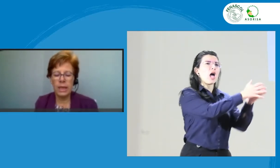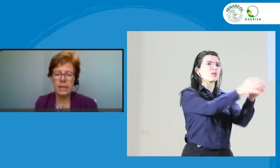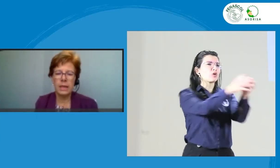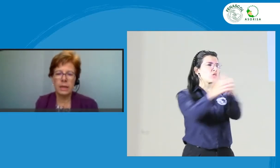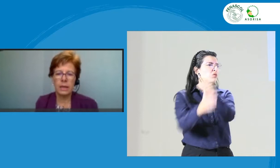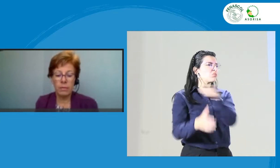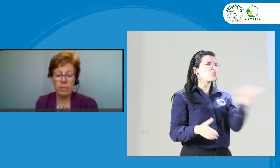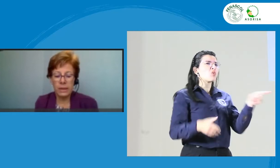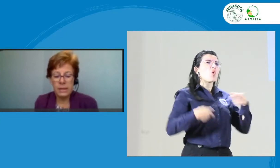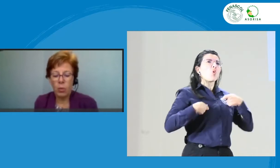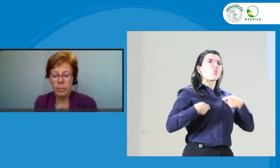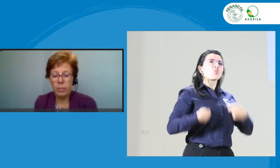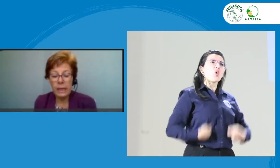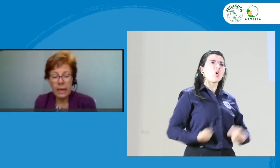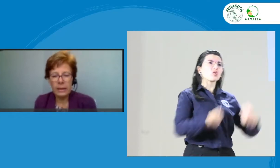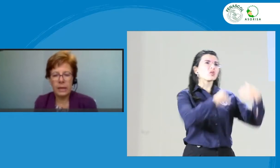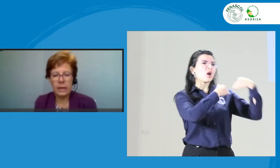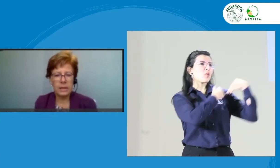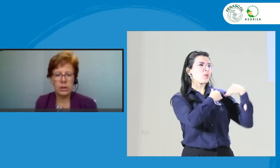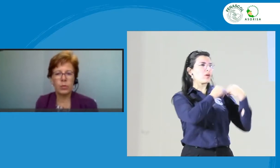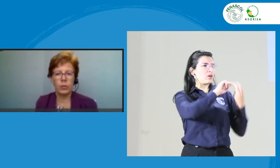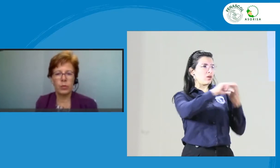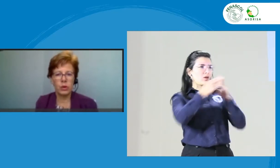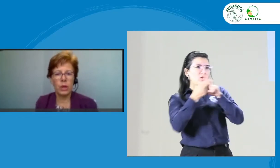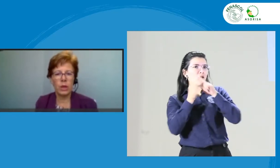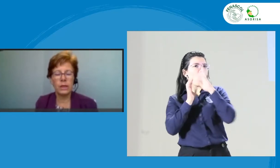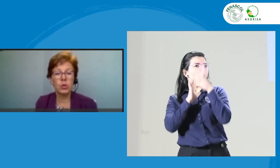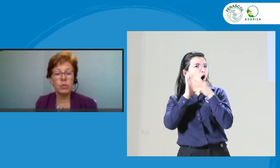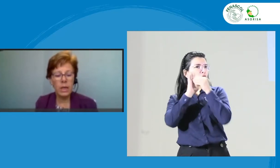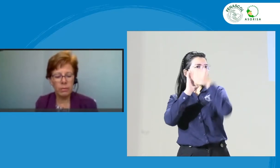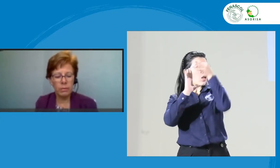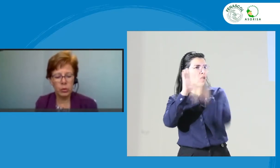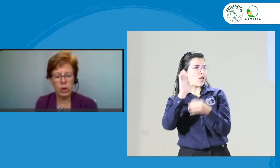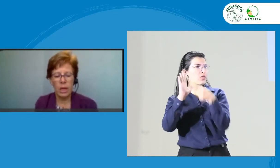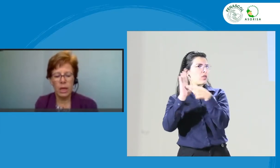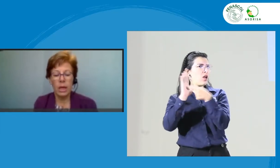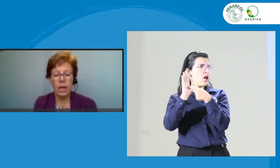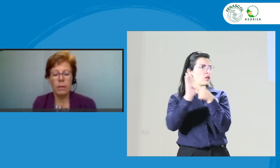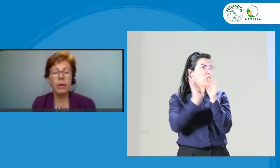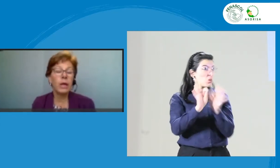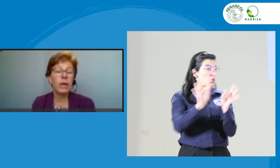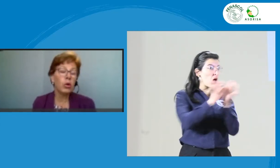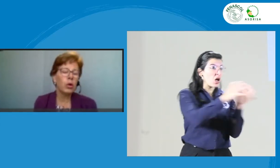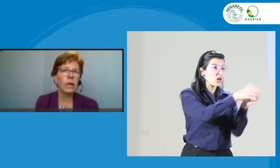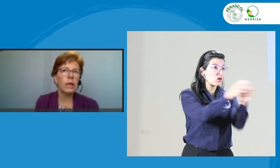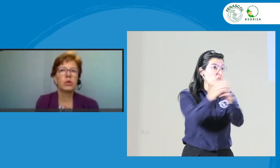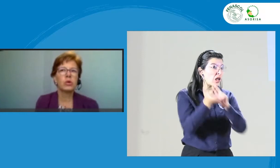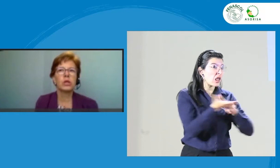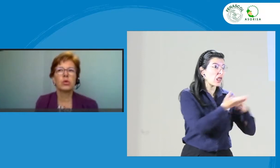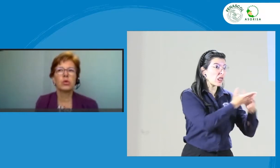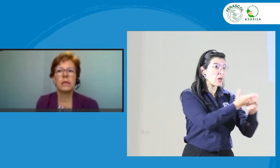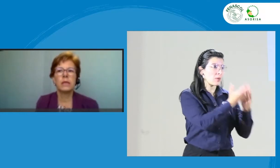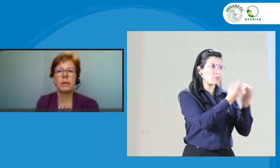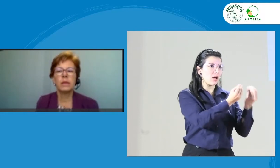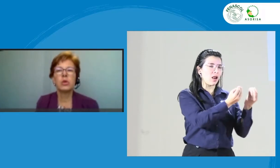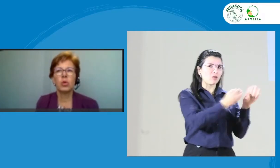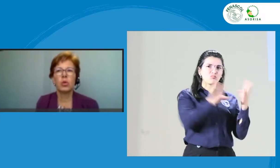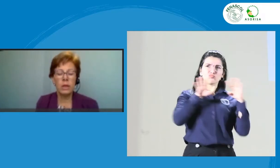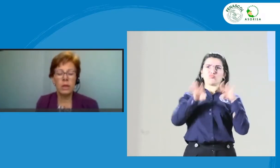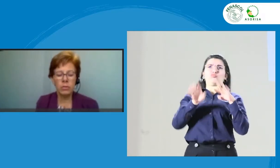realmente sea un pilar del ejercicio profesional de sus miembros? Primero creo que las asociaciones de intérpretes o los miembros